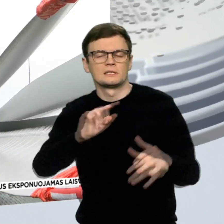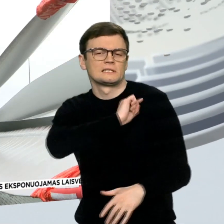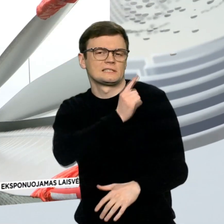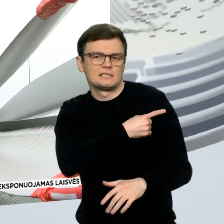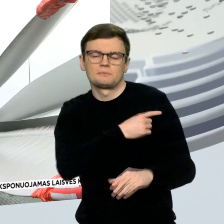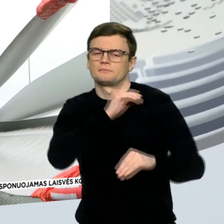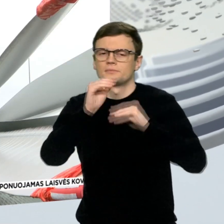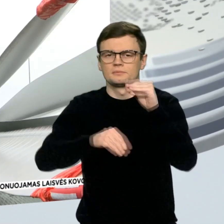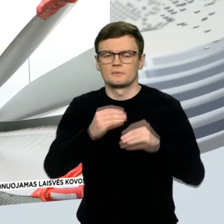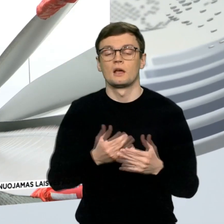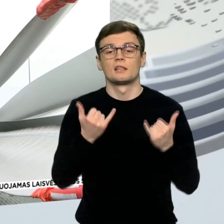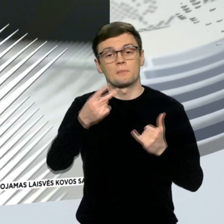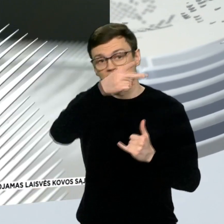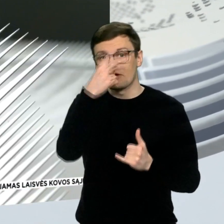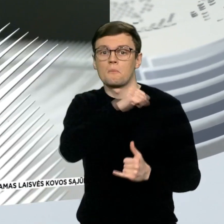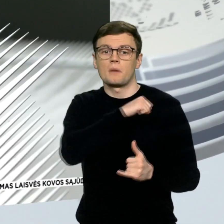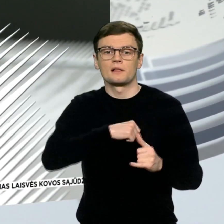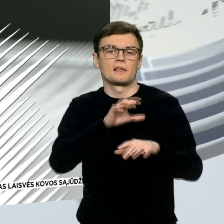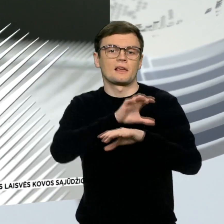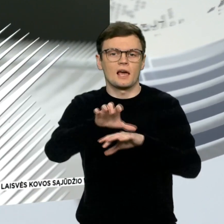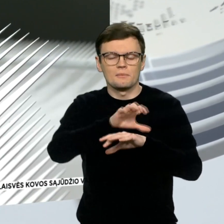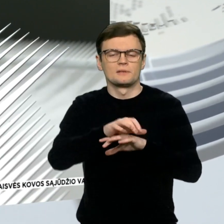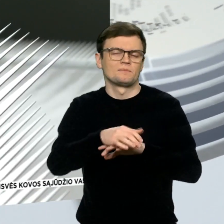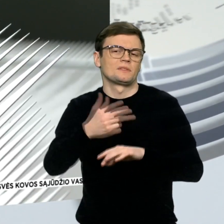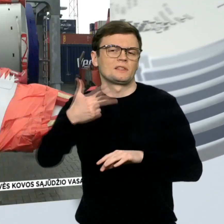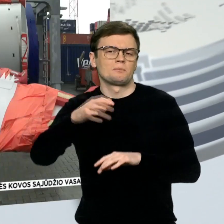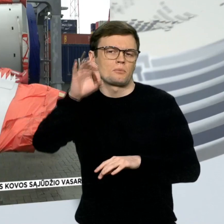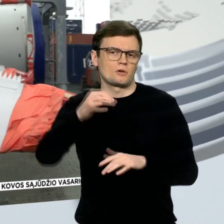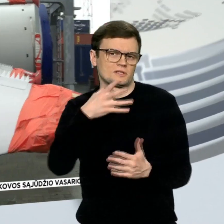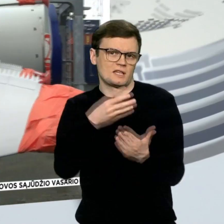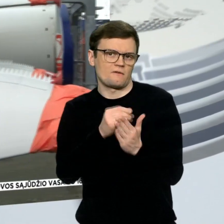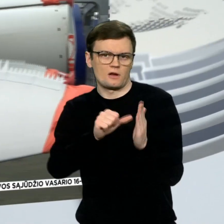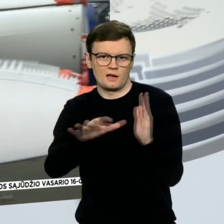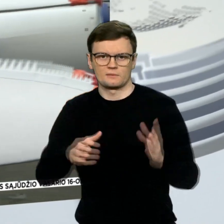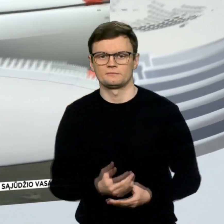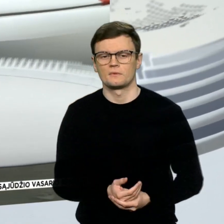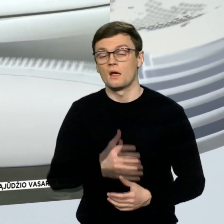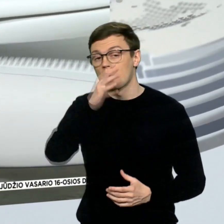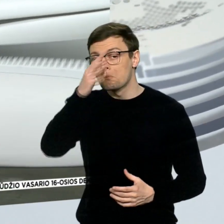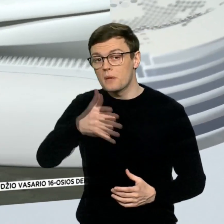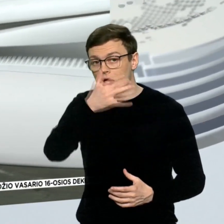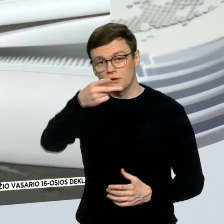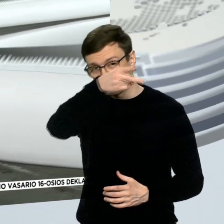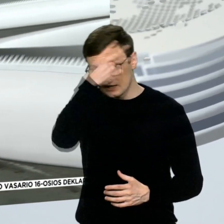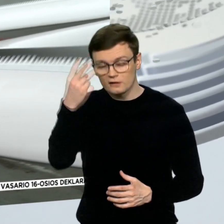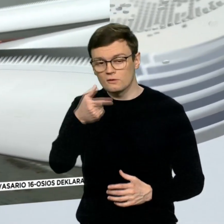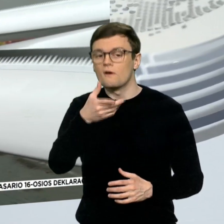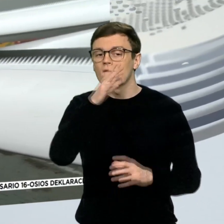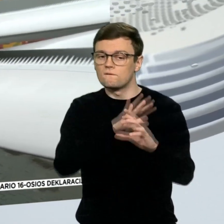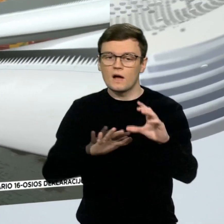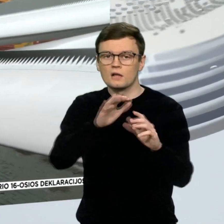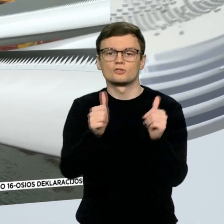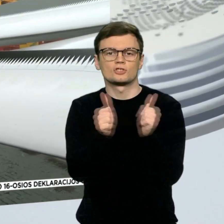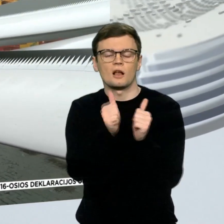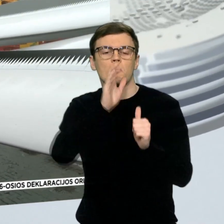dabar Lietuva pati pasigamina vos trečdali reikiamos elektros energijos. Po penkirių metų Lietuvos teritoriniuose vandenyse ties palanga